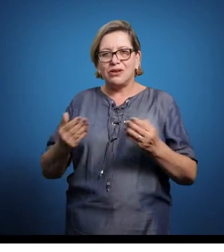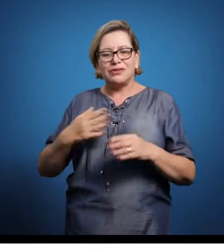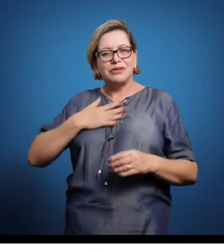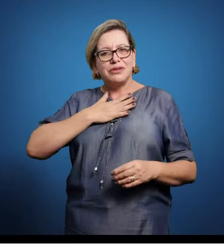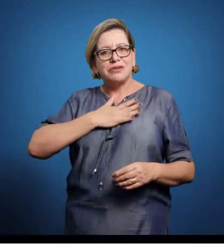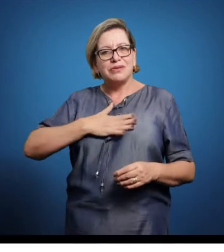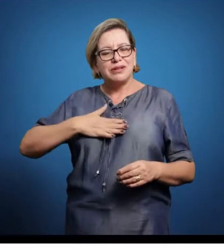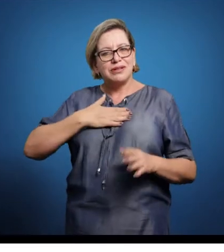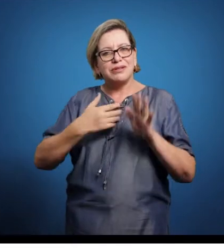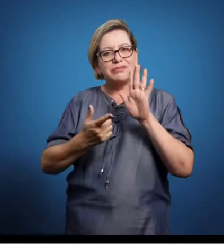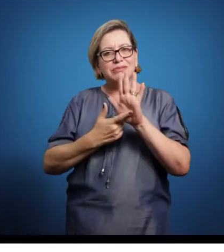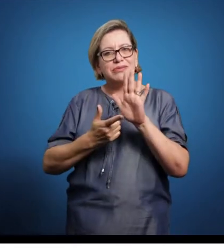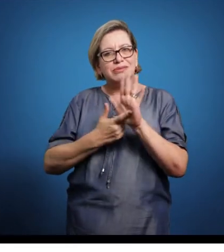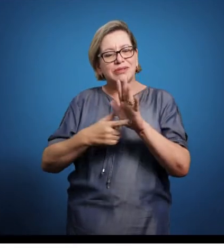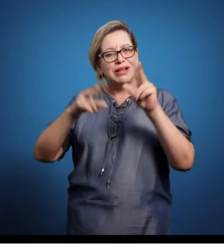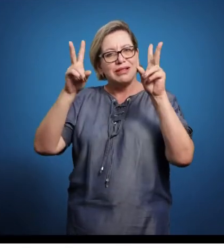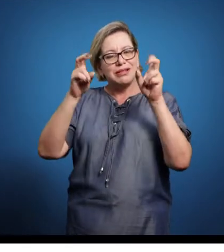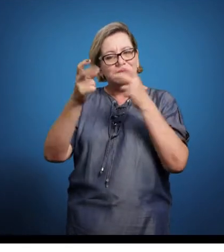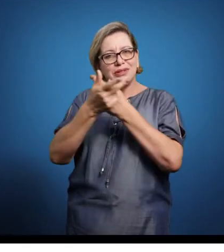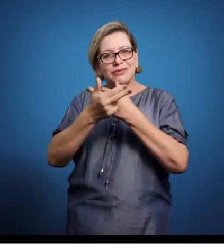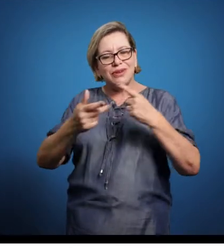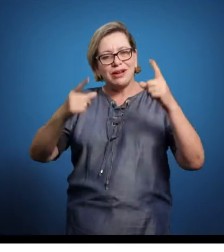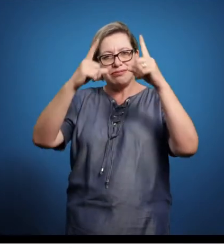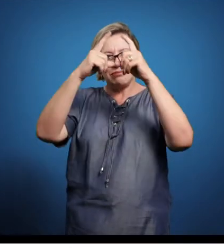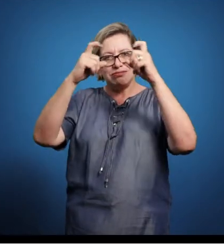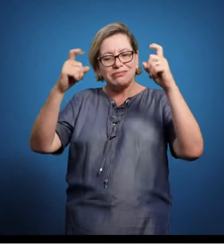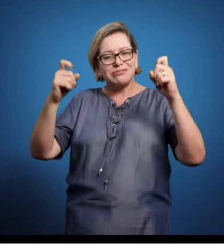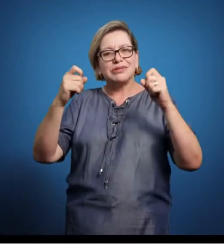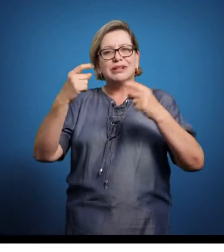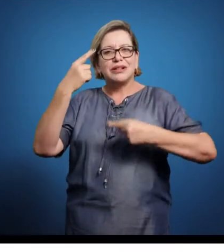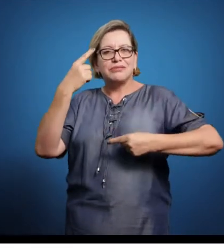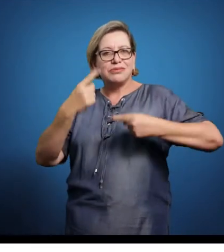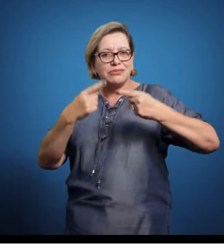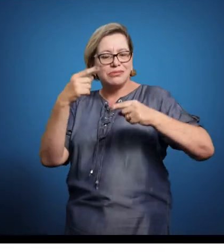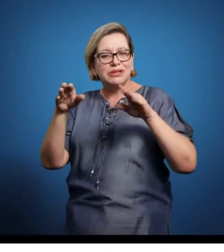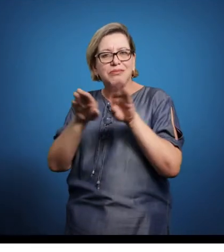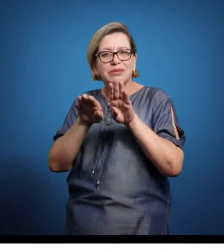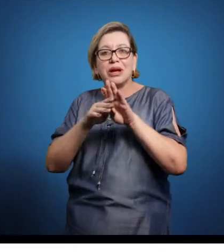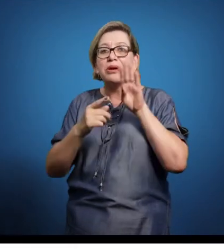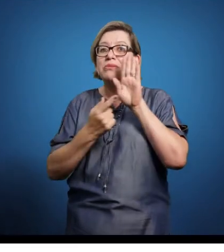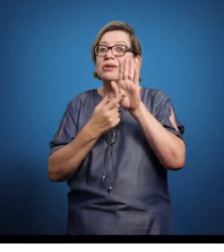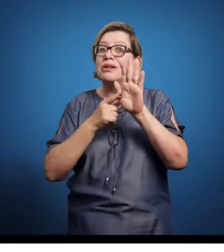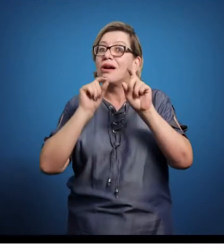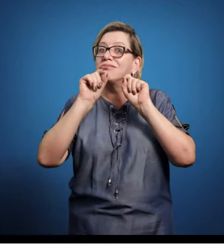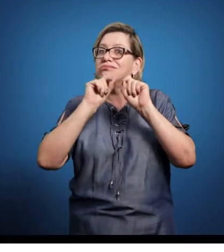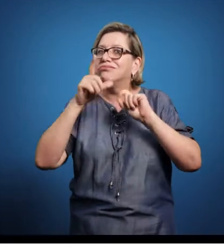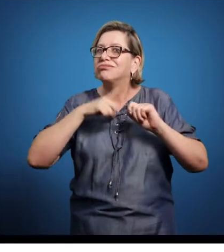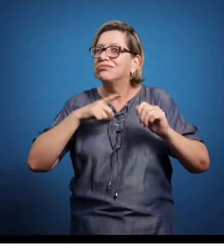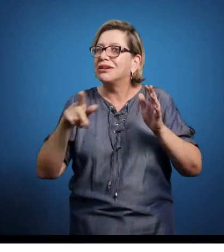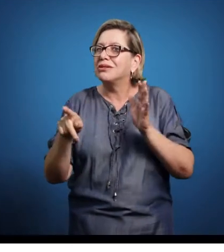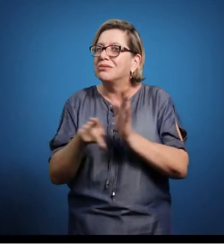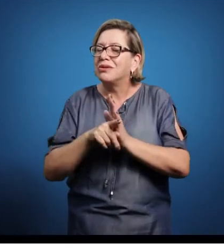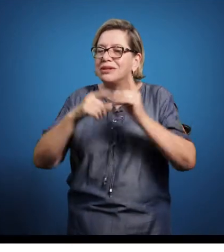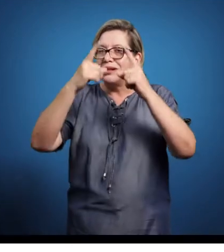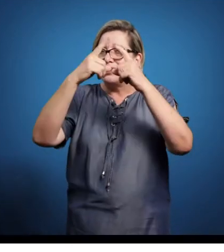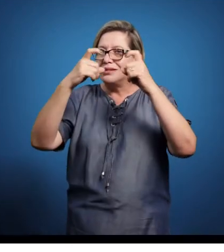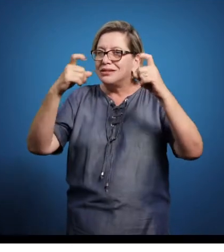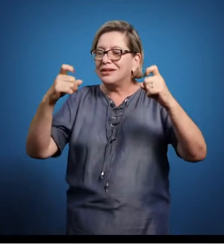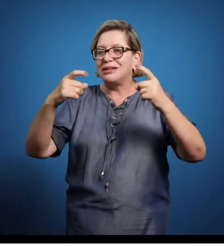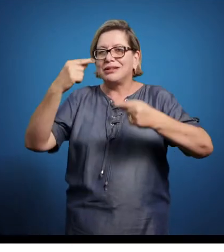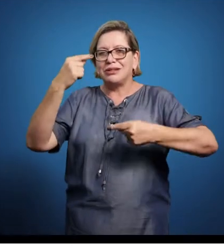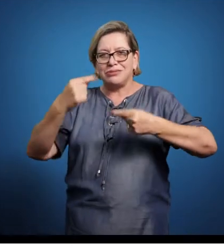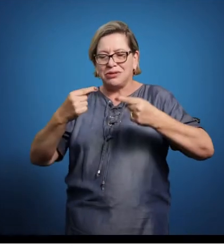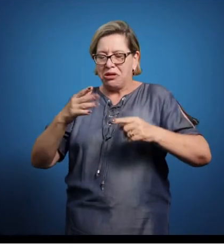temas relevantes da ciência política e, sobretudo, destacar o que há de ciência na política. Não se trata de emitir o meu